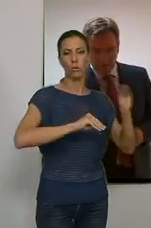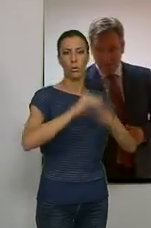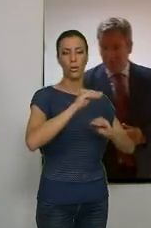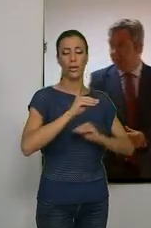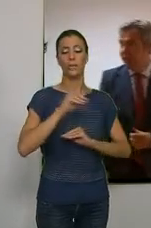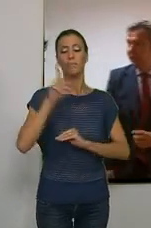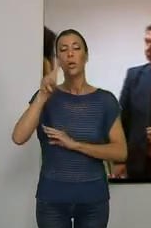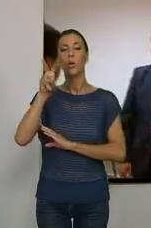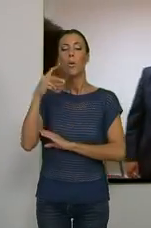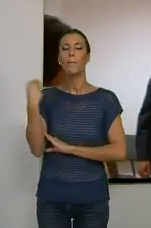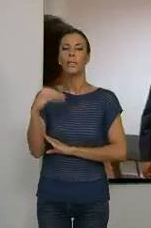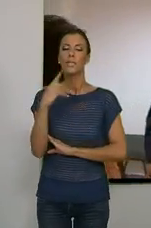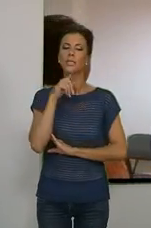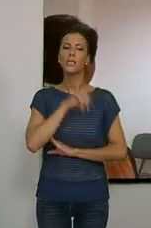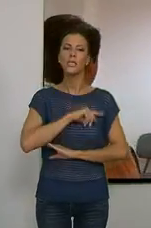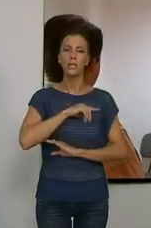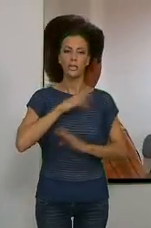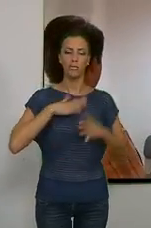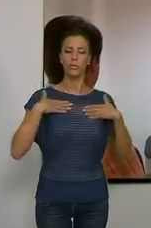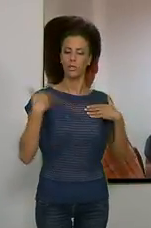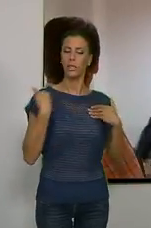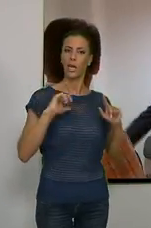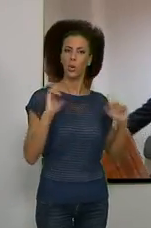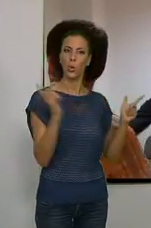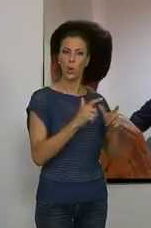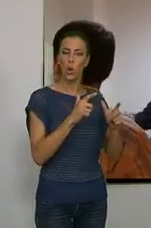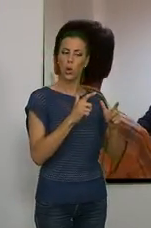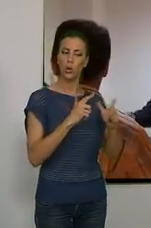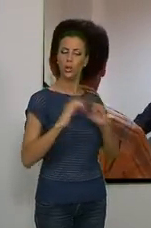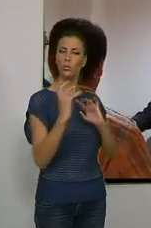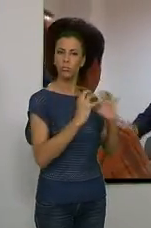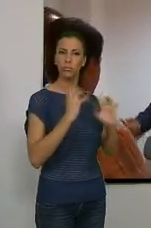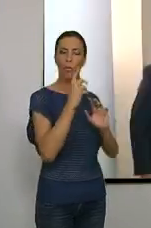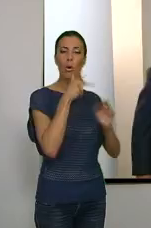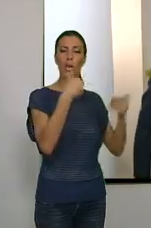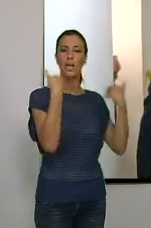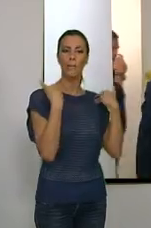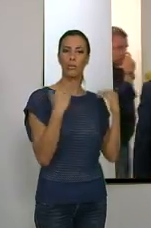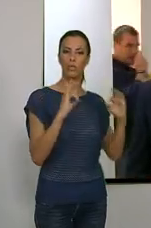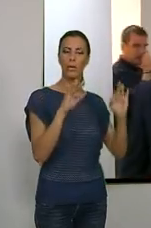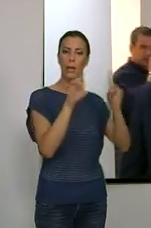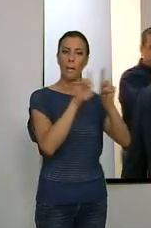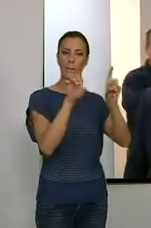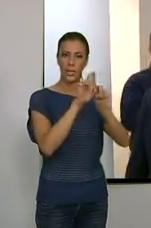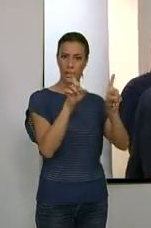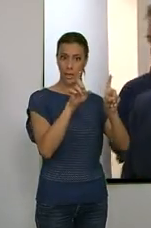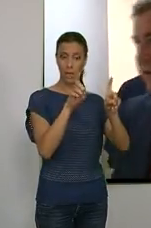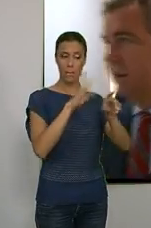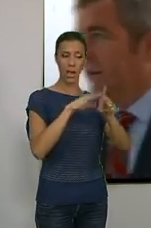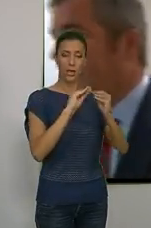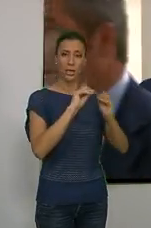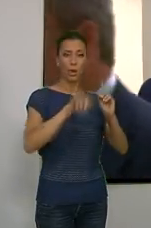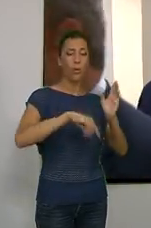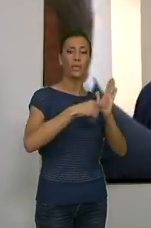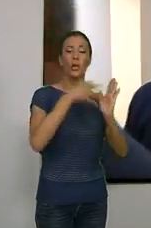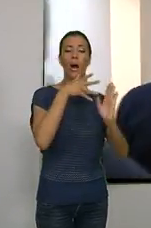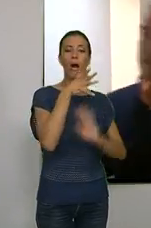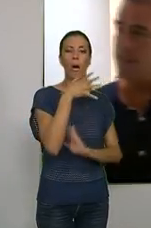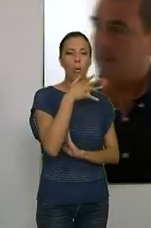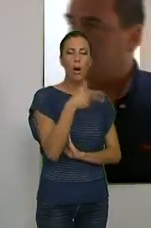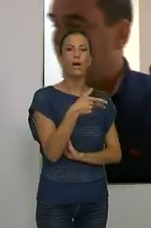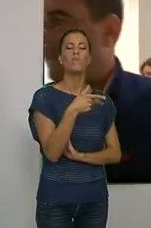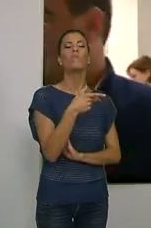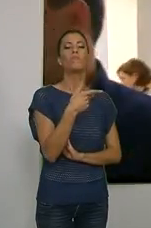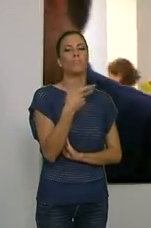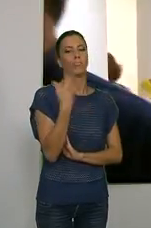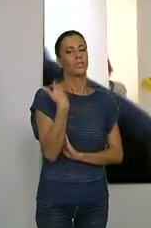presidente ha mostrado su satisfacción tras la reunión que ha mantenido con los responsables de la empresa consignataria del ciclo integral del